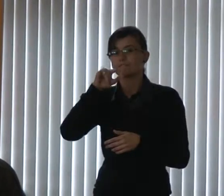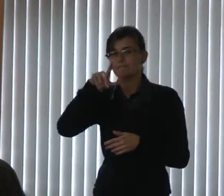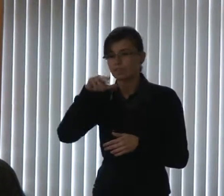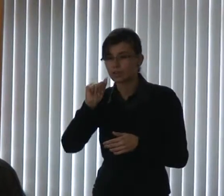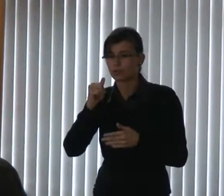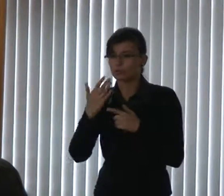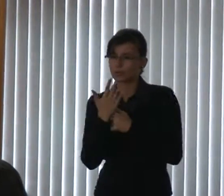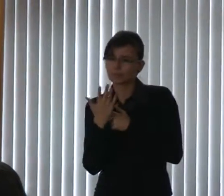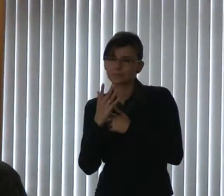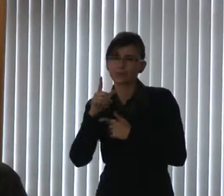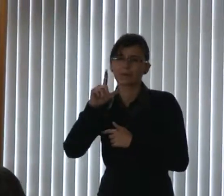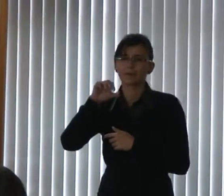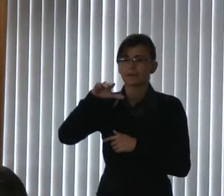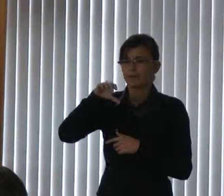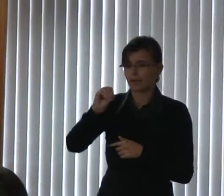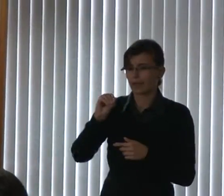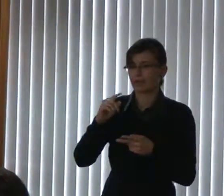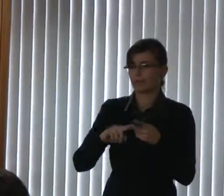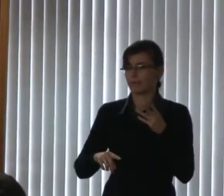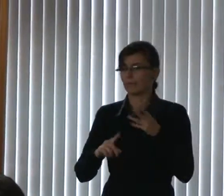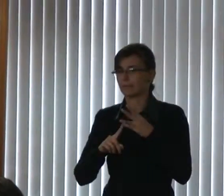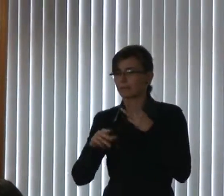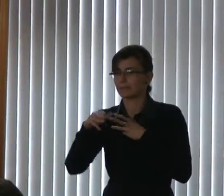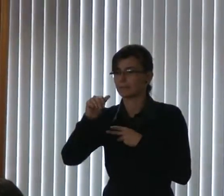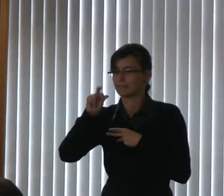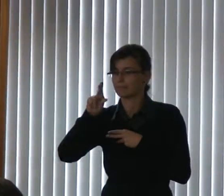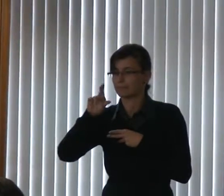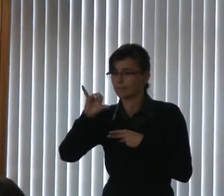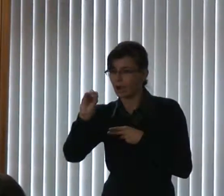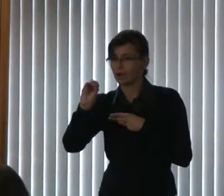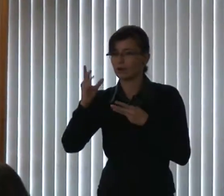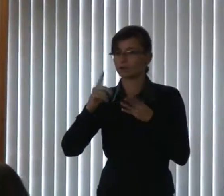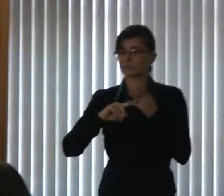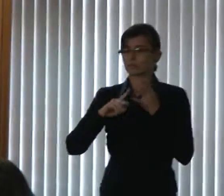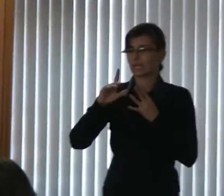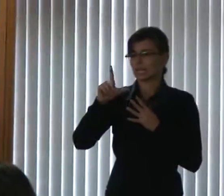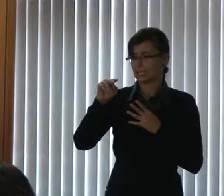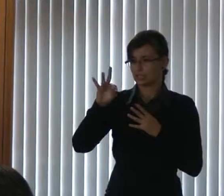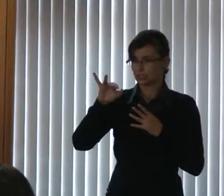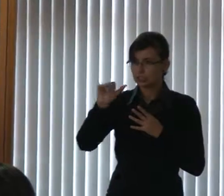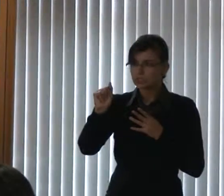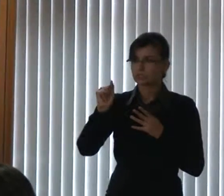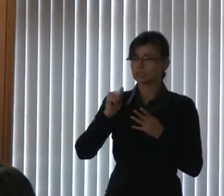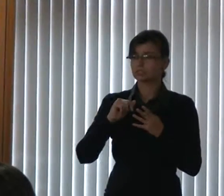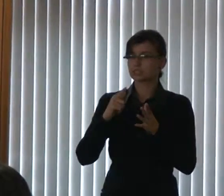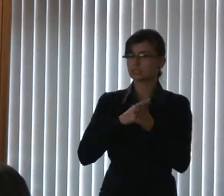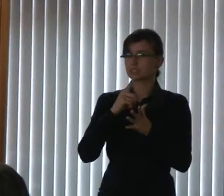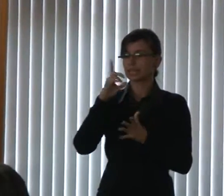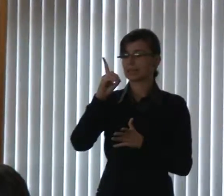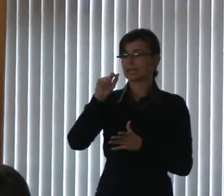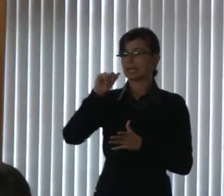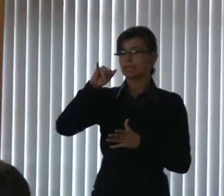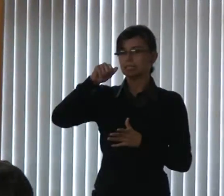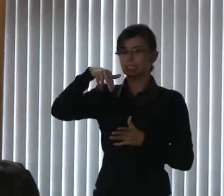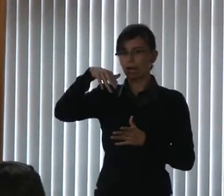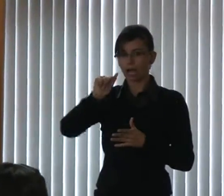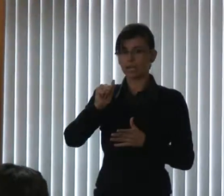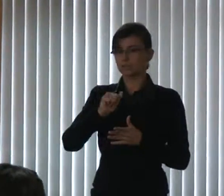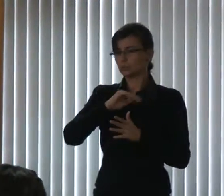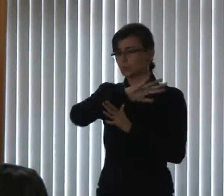o Léo, ao Sarraf, ao Mário, a Letícia, a Daiane, a todos que fizeram parte da composição